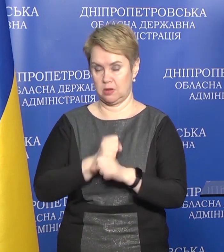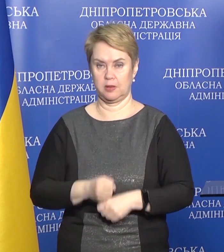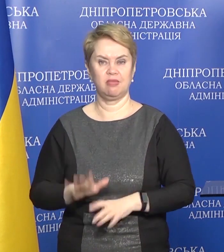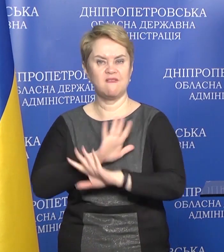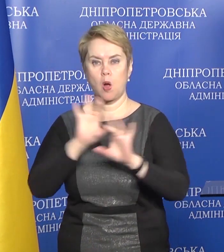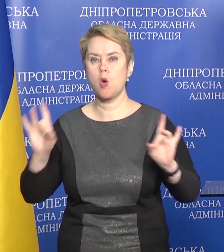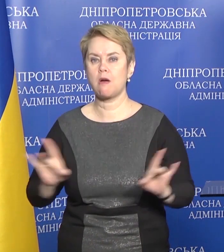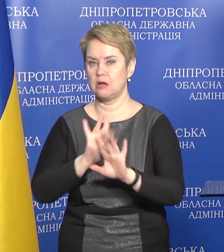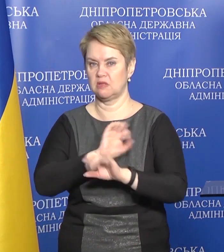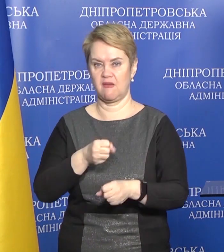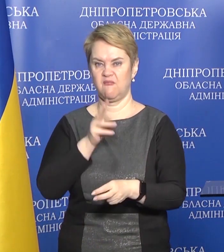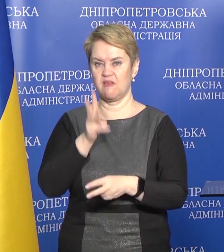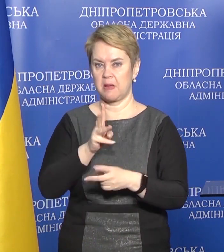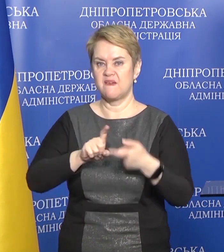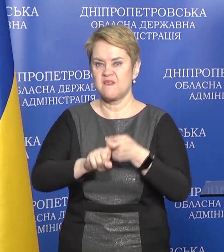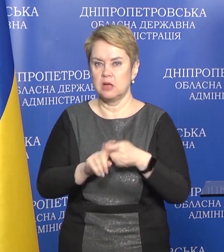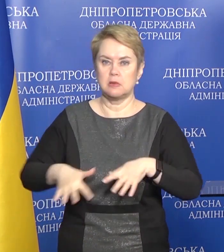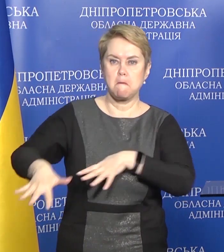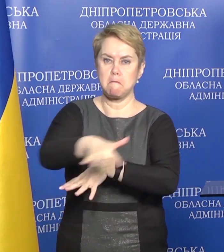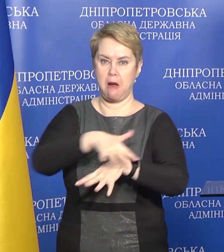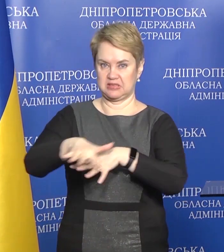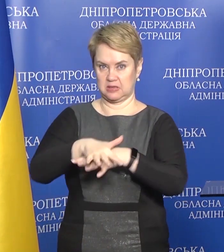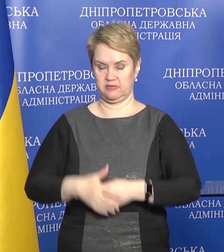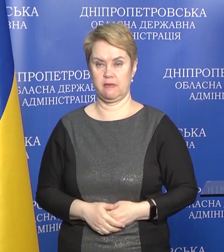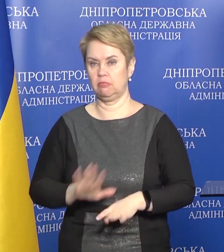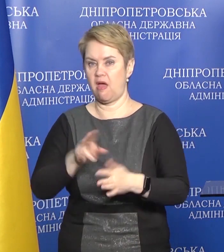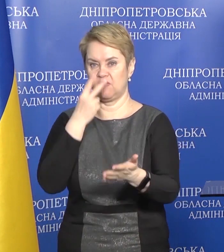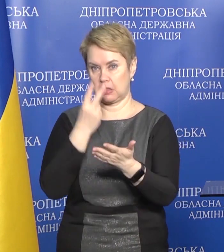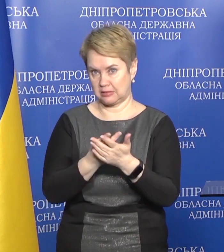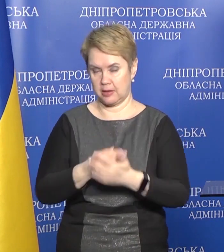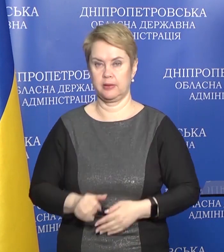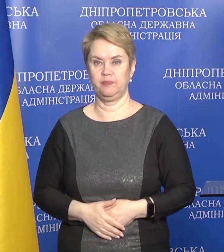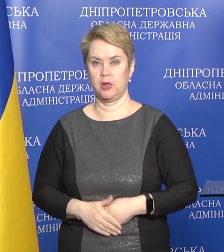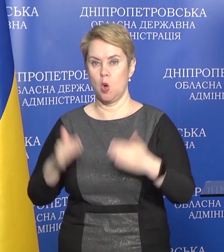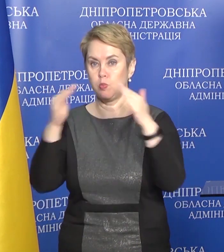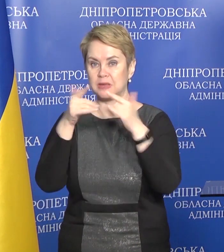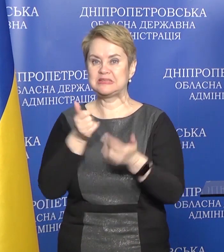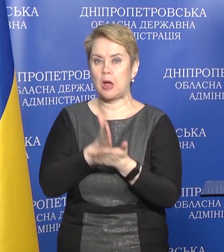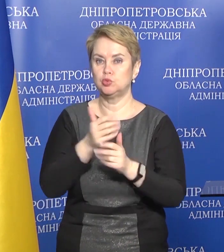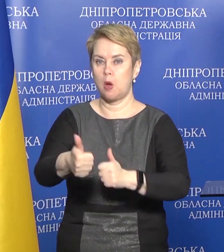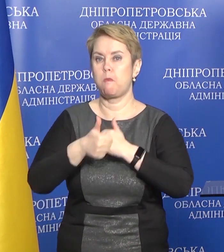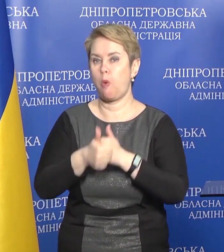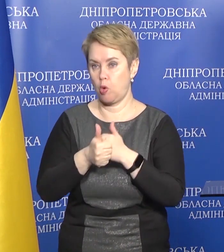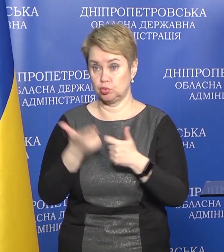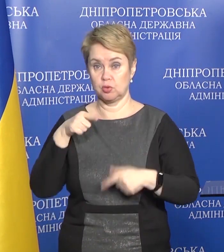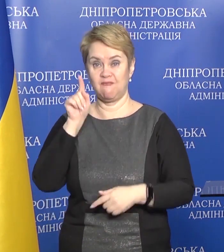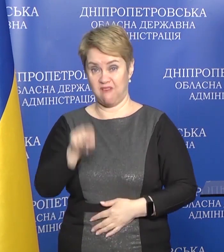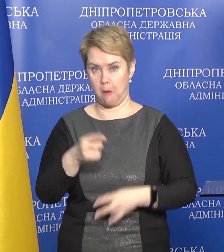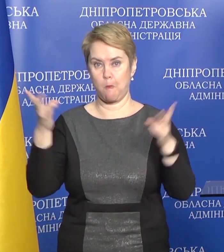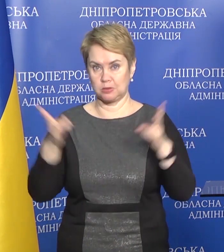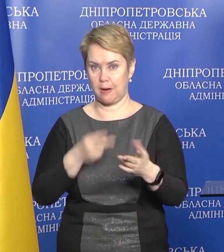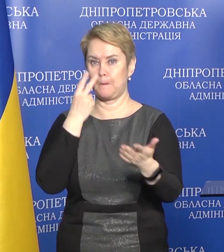Ні в якому разі не викладайте прив'язку до місцевості, не викладайте будівлі, які знаходяться поруч. Якщо вам